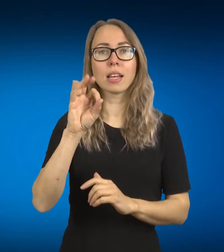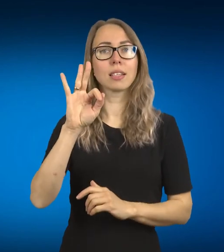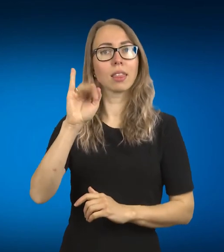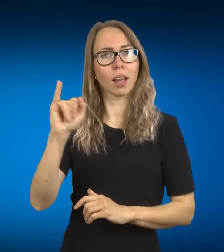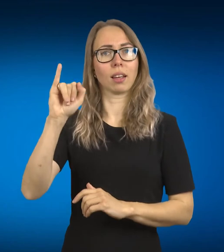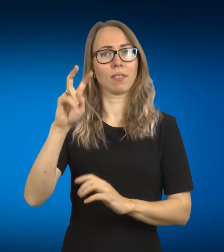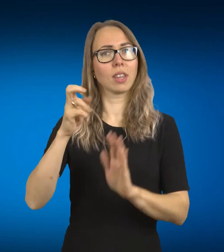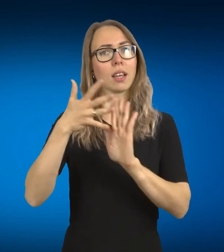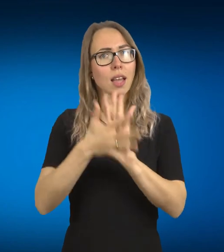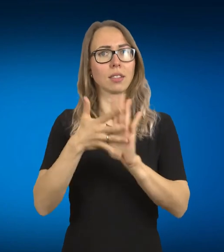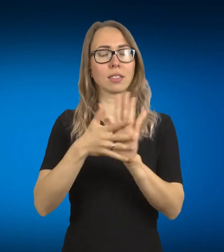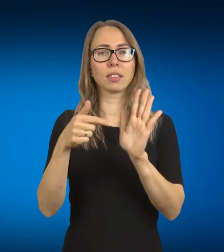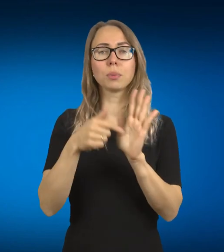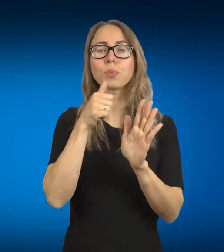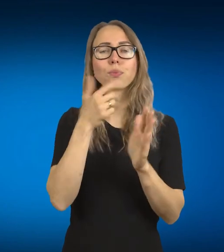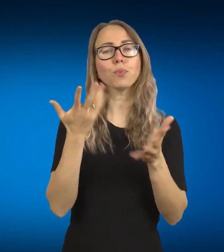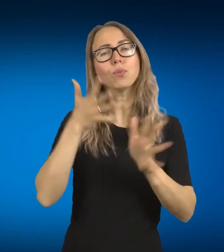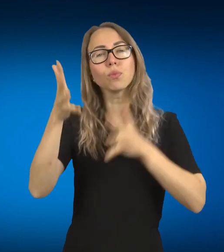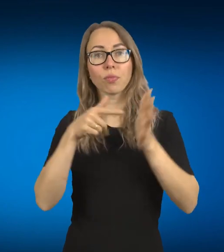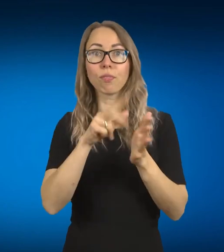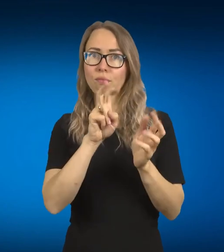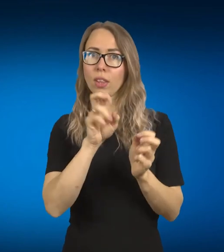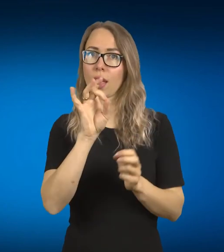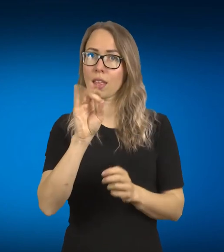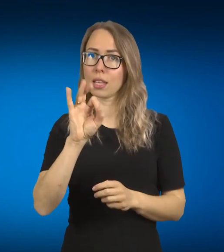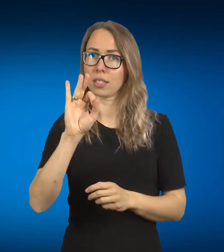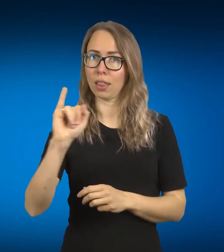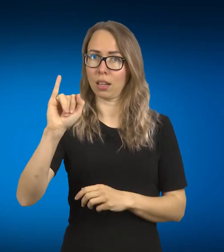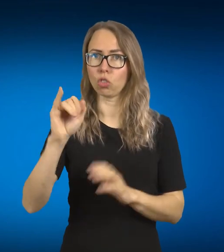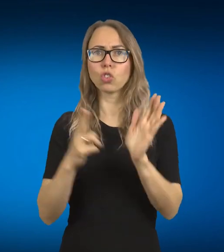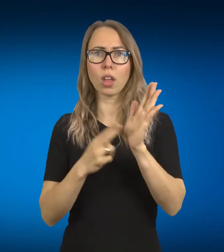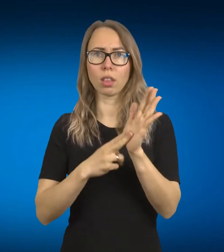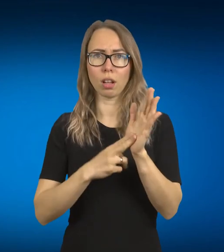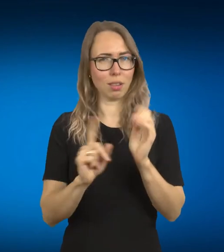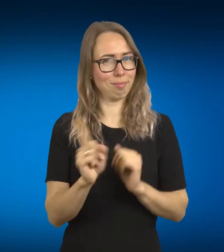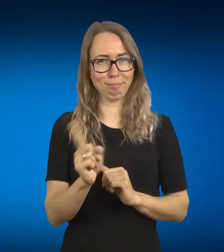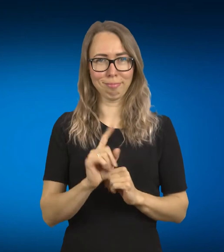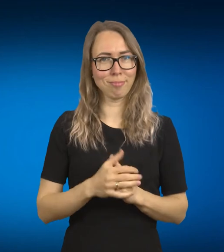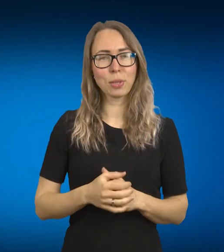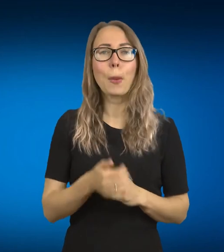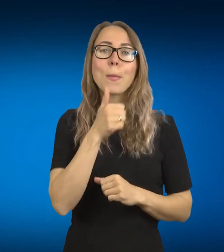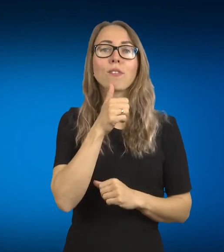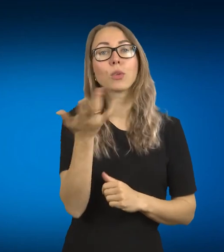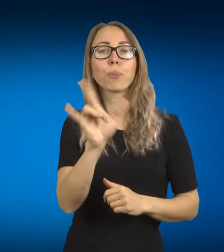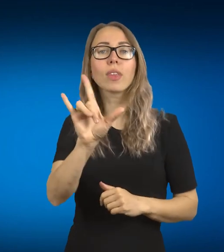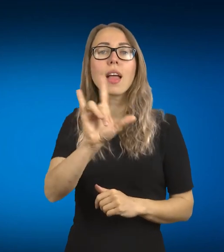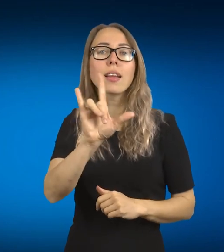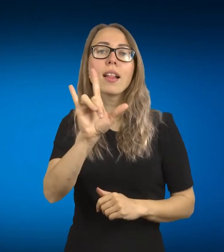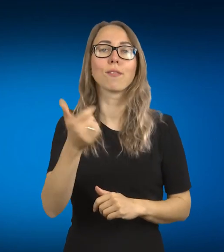ok, ten, nežinau, tas pats I love you, jis irgi turi